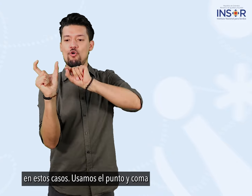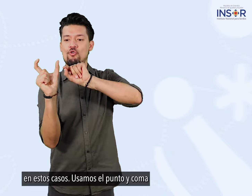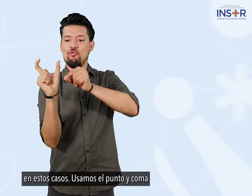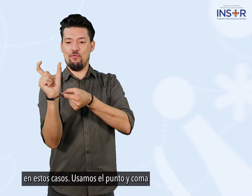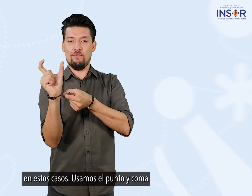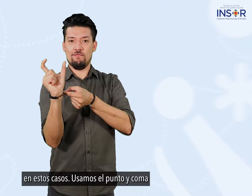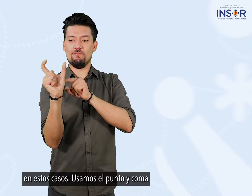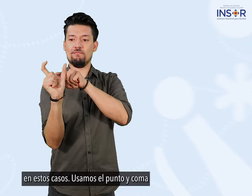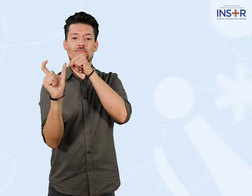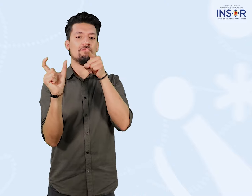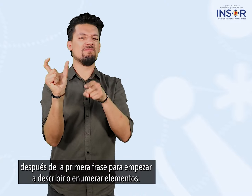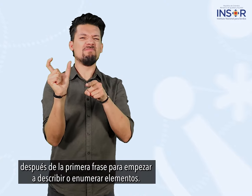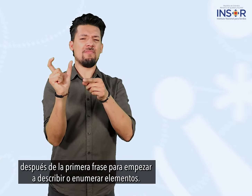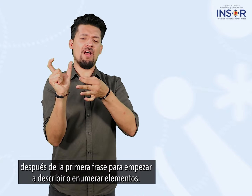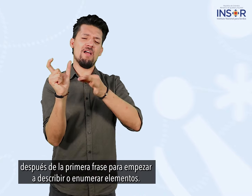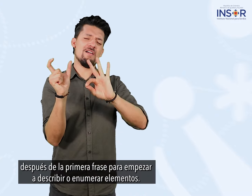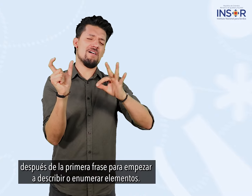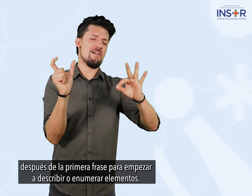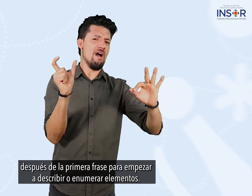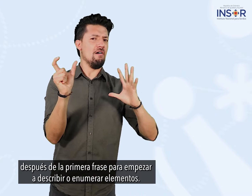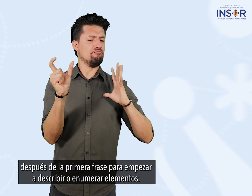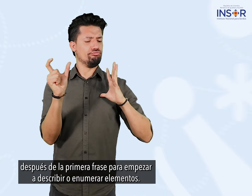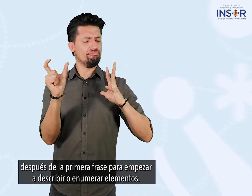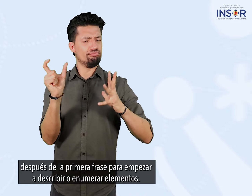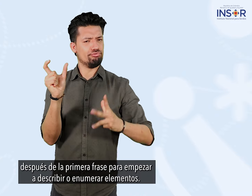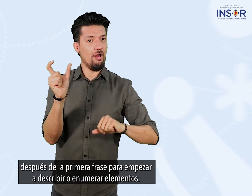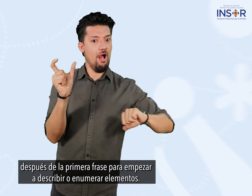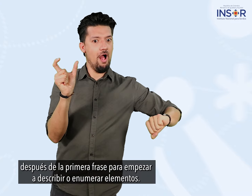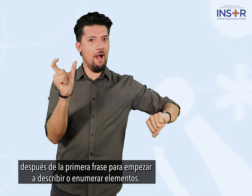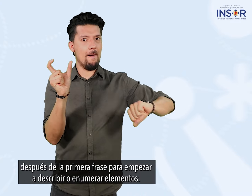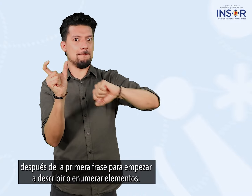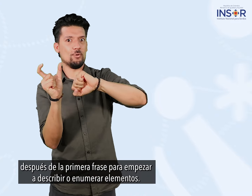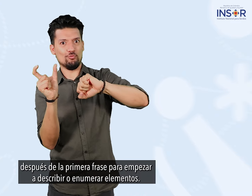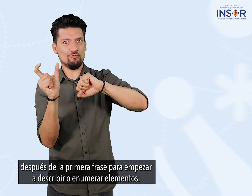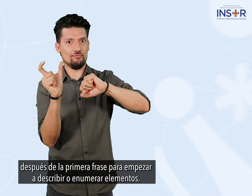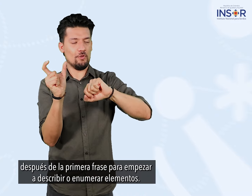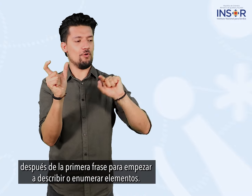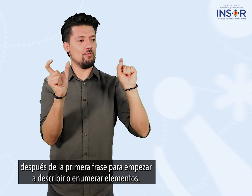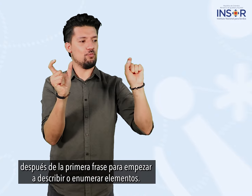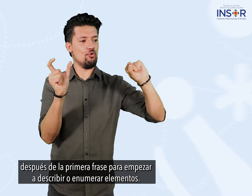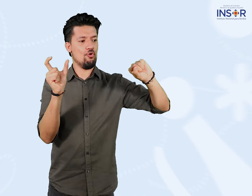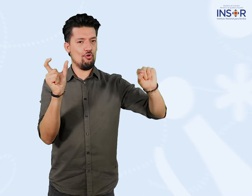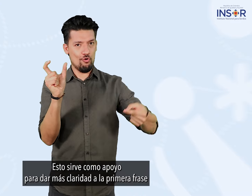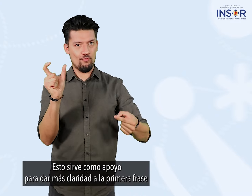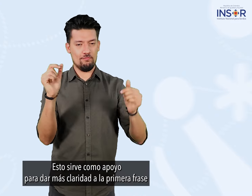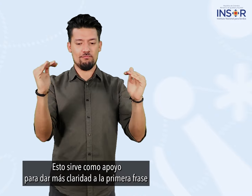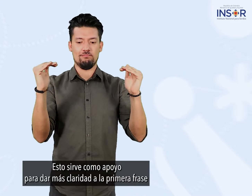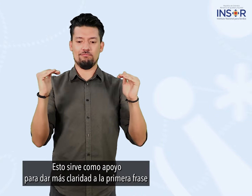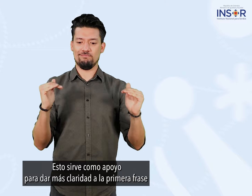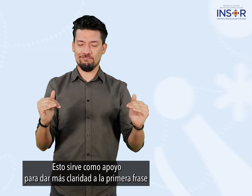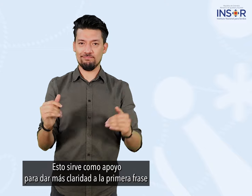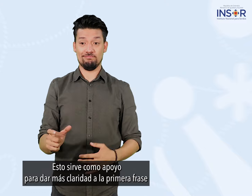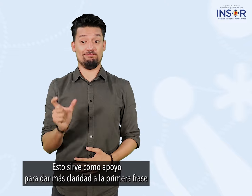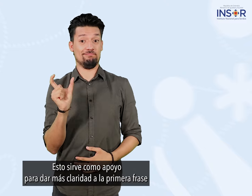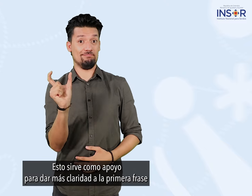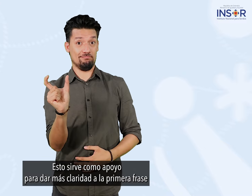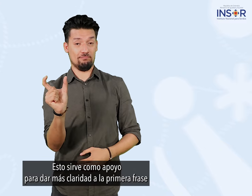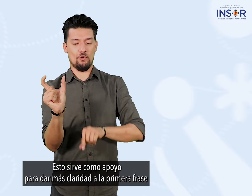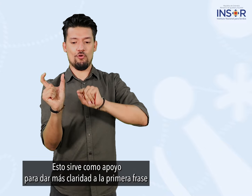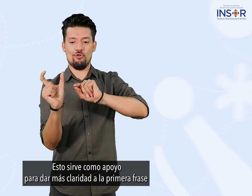el punto y coma después de la primera frase para empezar a describir o enumerar elementos esto sirve como apoyo para dar más claridad a